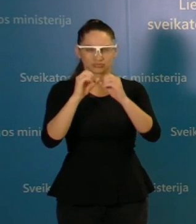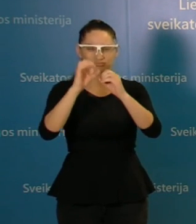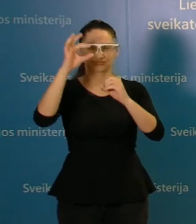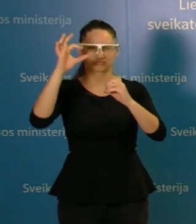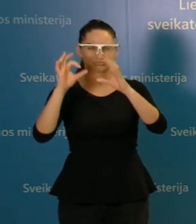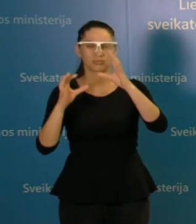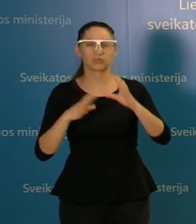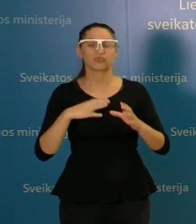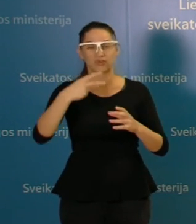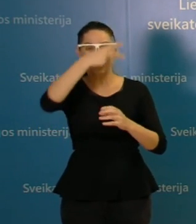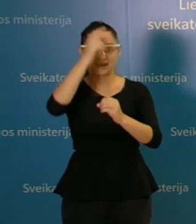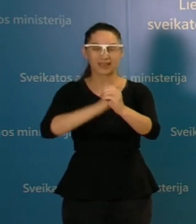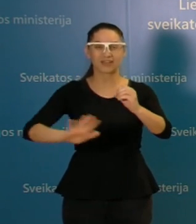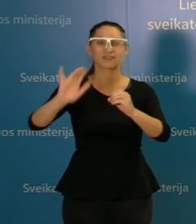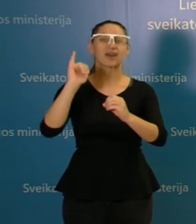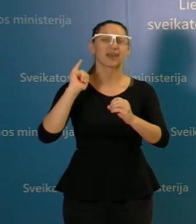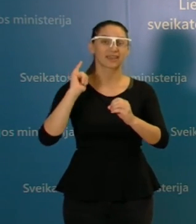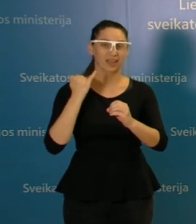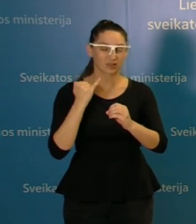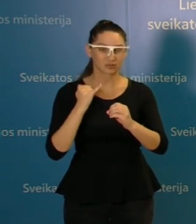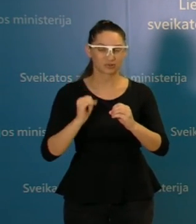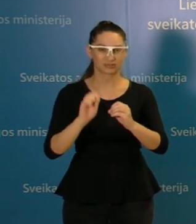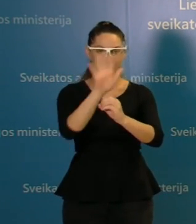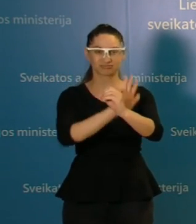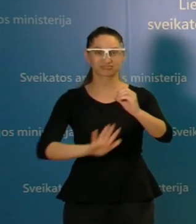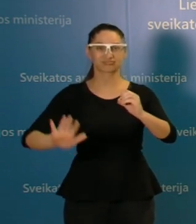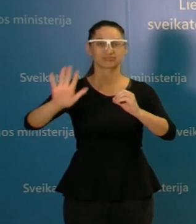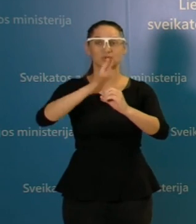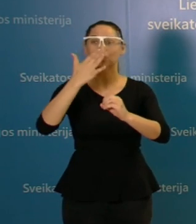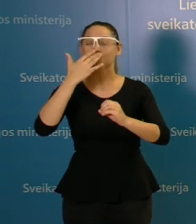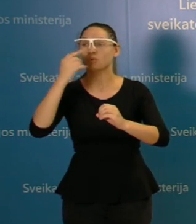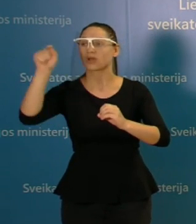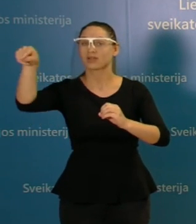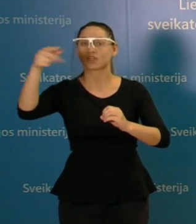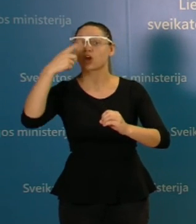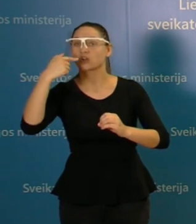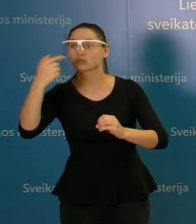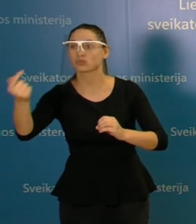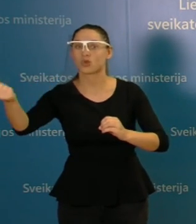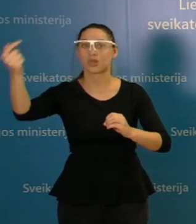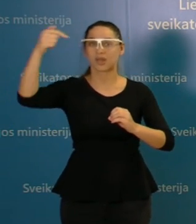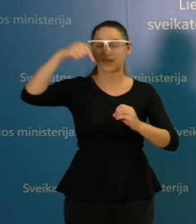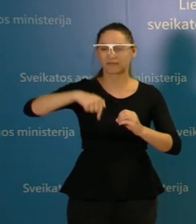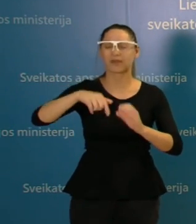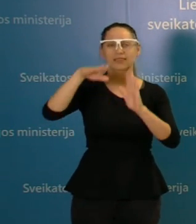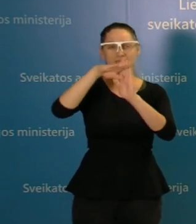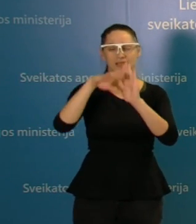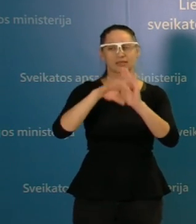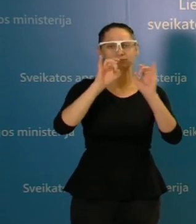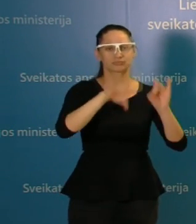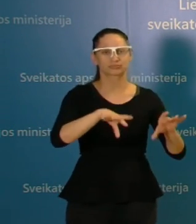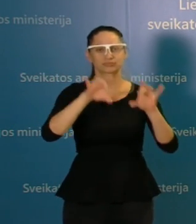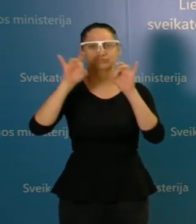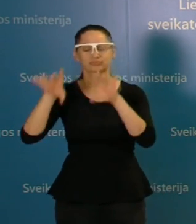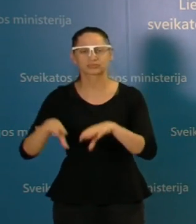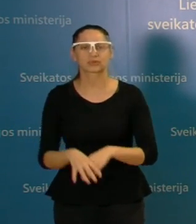geltonojoje zonai, dėl atvykus iš kitų šalių minėjate, kad, na, jeigu jie yra raudonojoje zonai, tai taikomos vienokas ar kitokas teisyklės. Kaip dabar